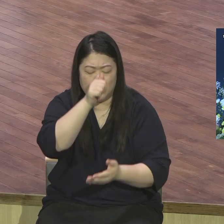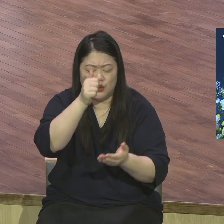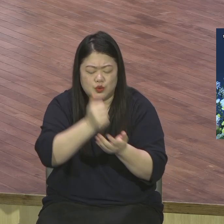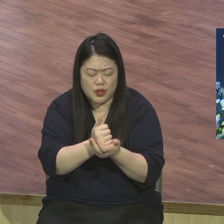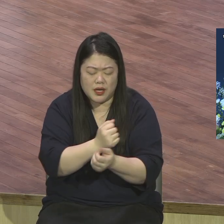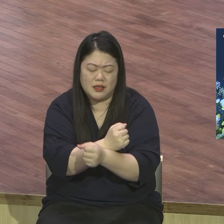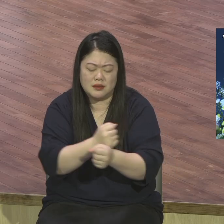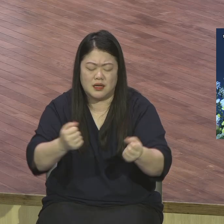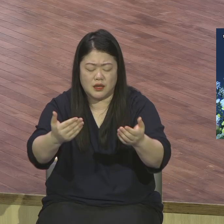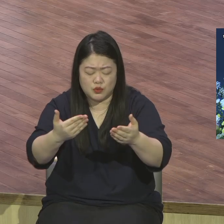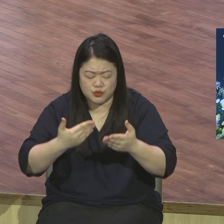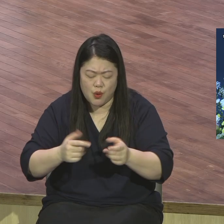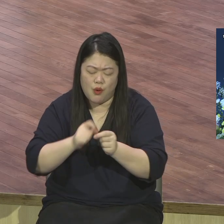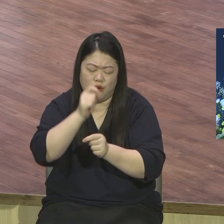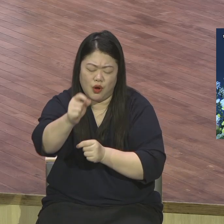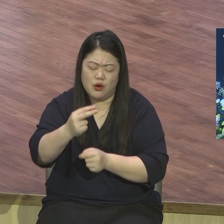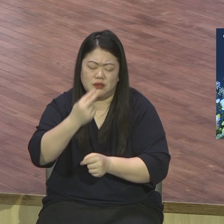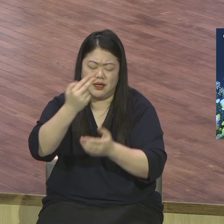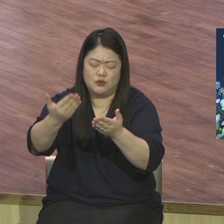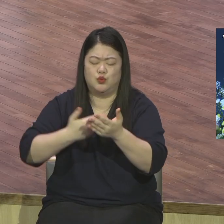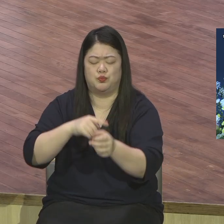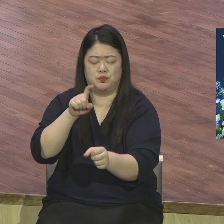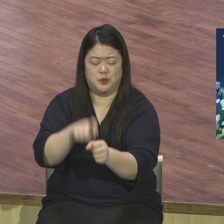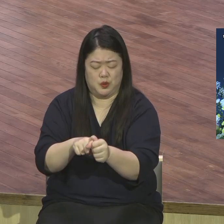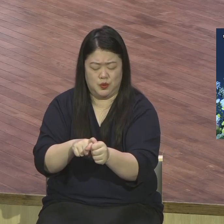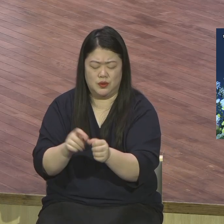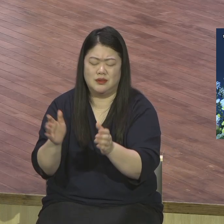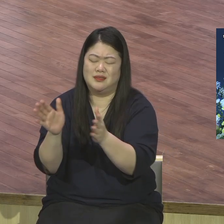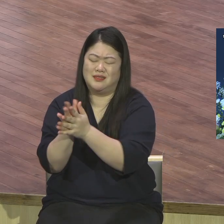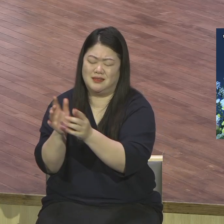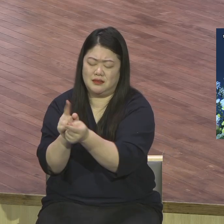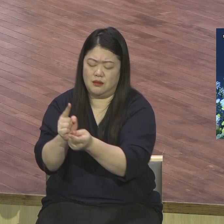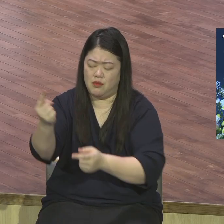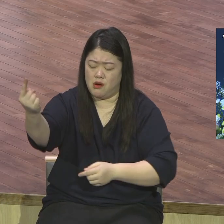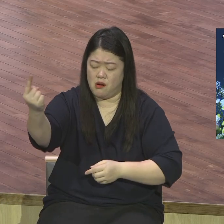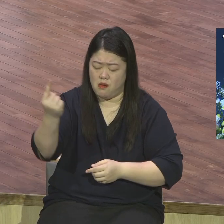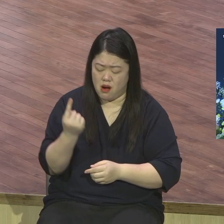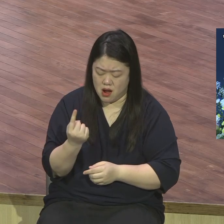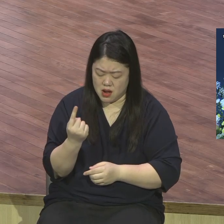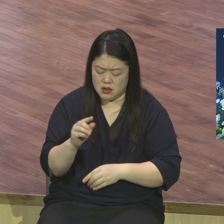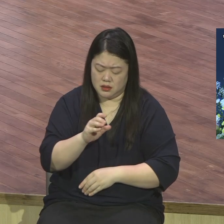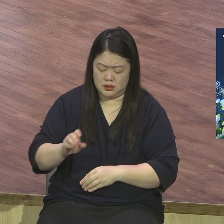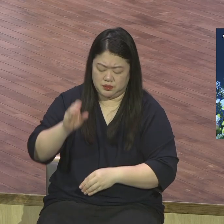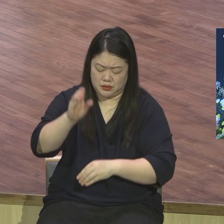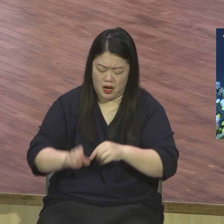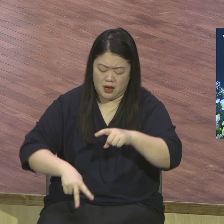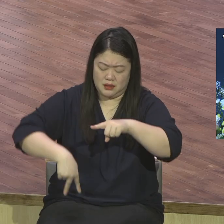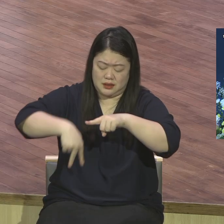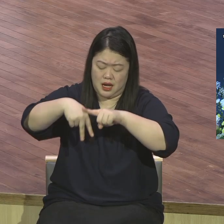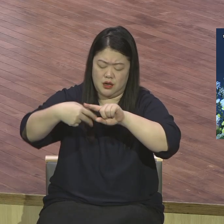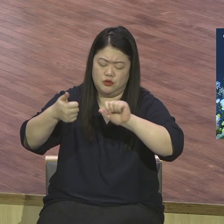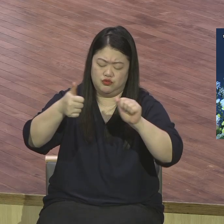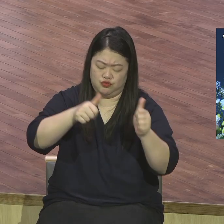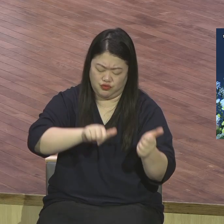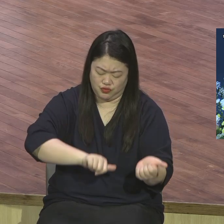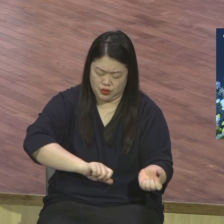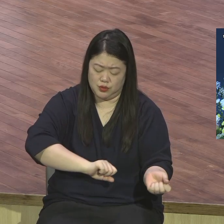생명을 주시기와야 이 땅에 오셔서 우리의 모든 죄를 십자고로 해결하시고 부활하심으로 영원한 생명을